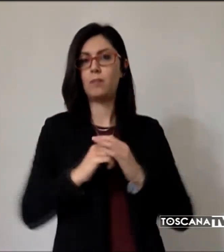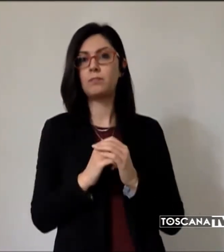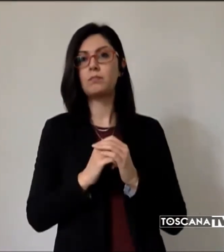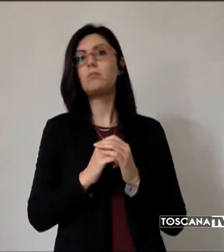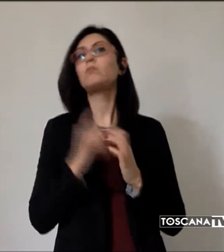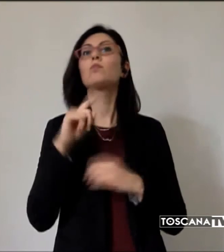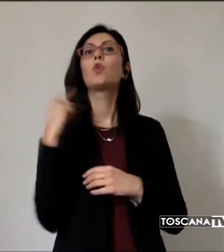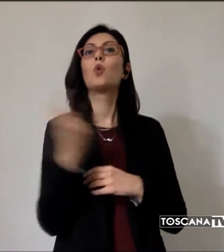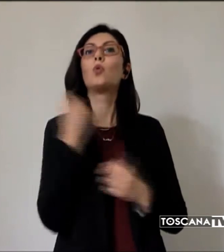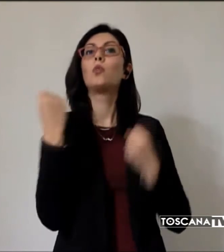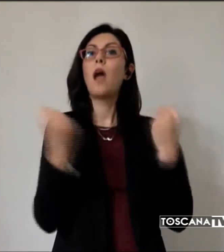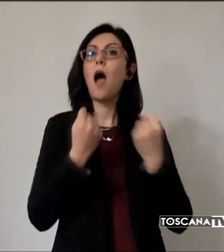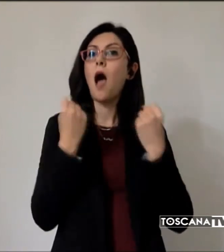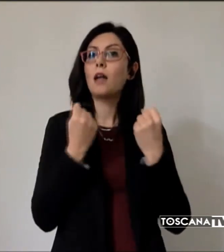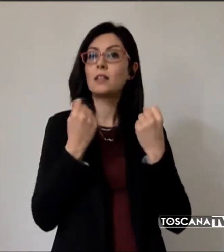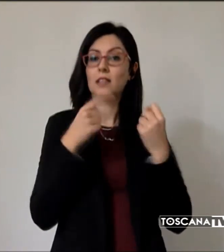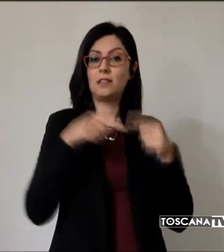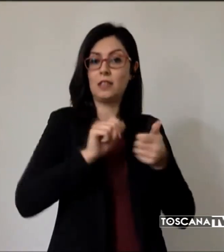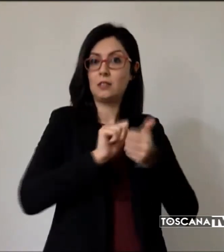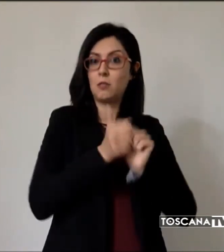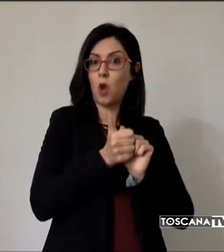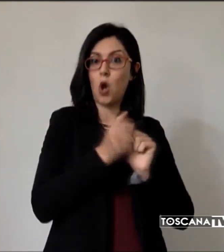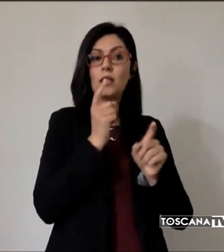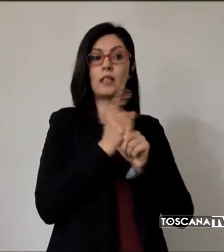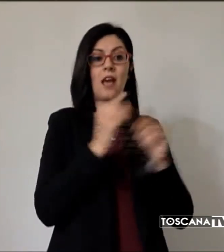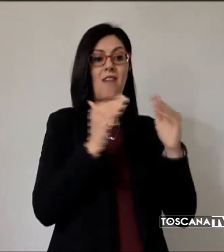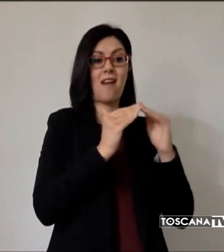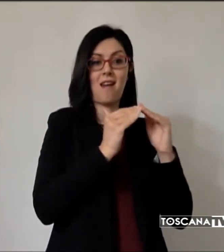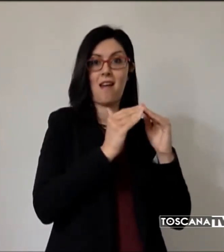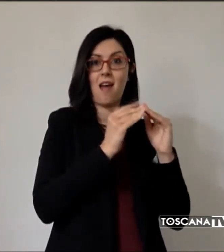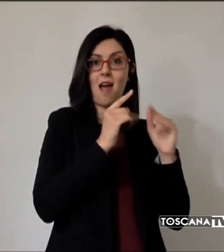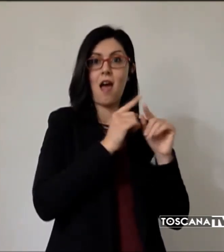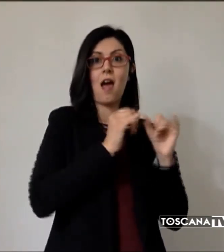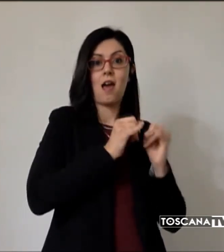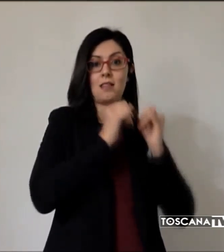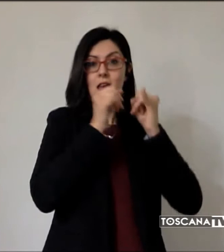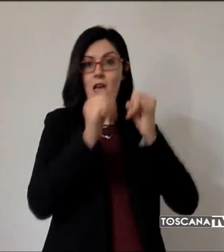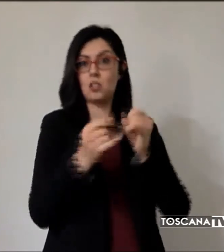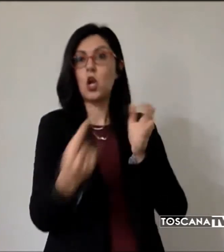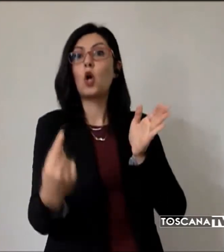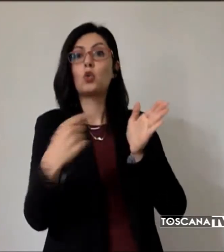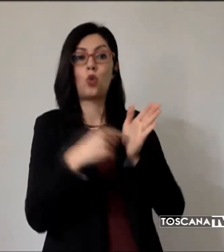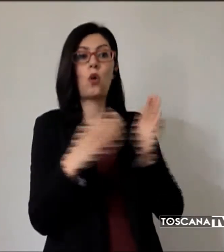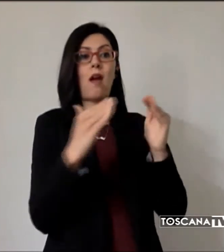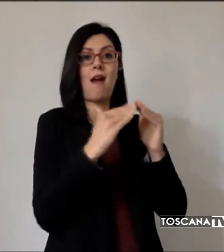dalla propria abitazione e concludersi presso la stessa e in nessun caso, precisa la Regione,